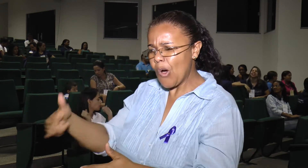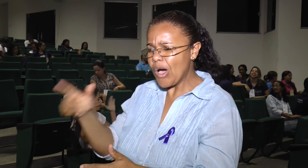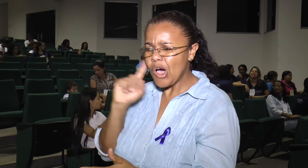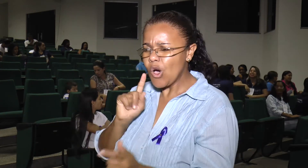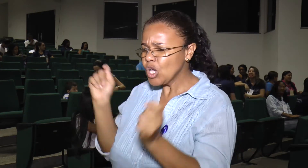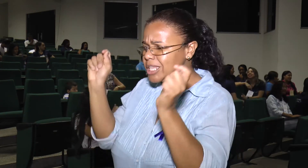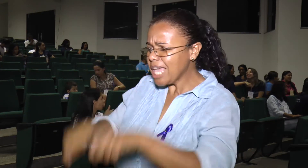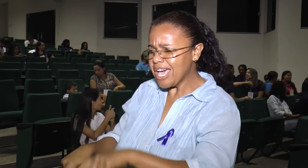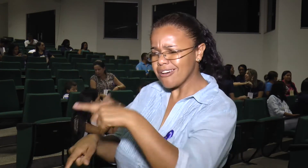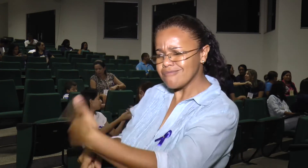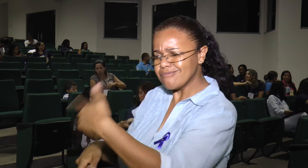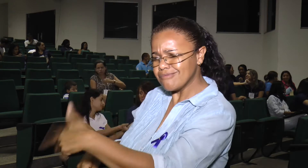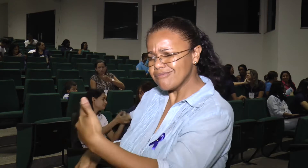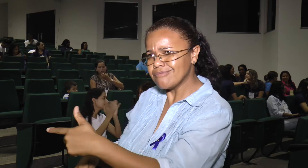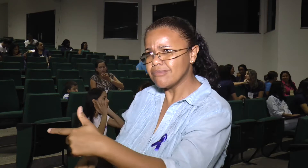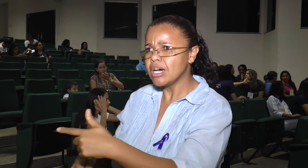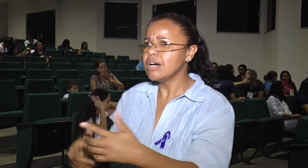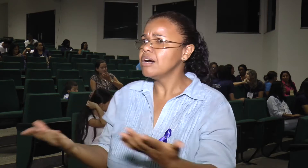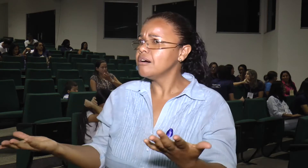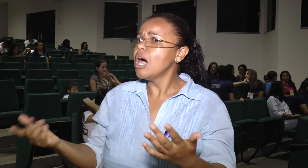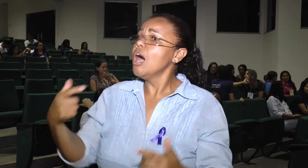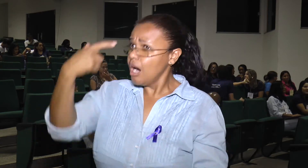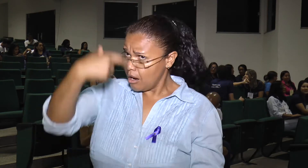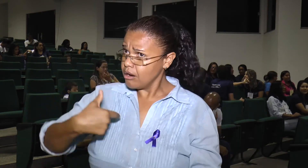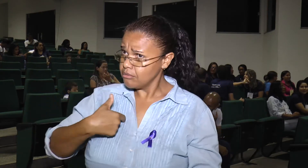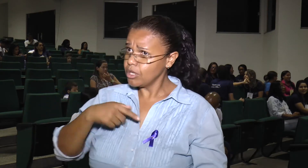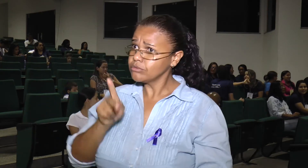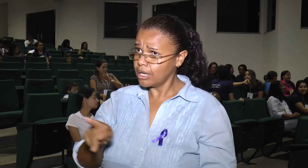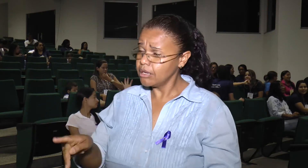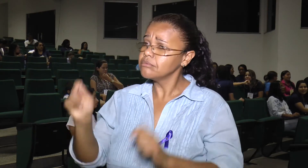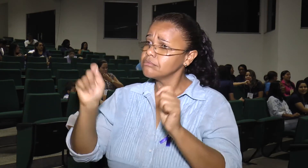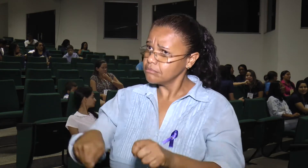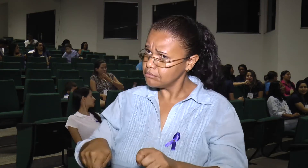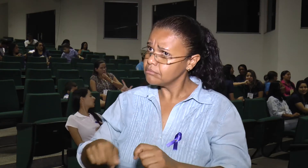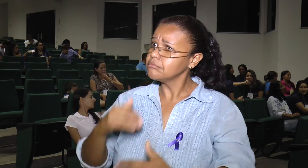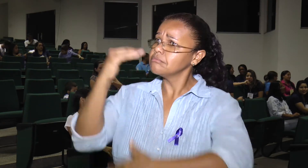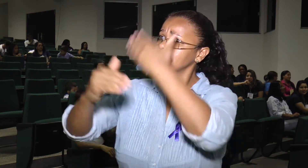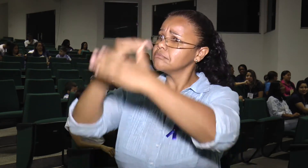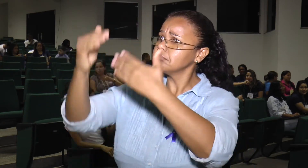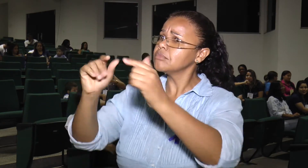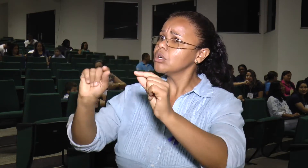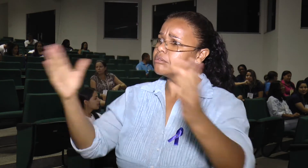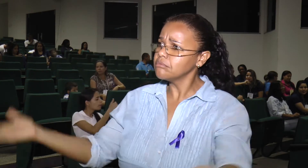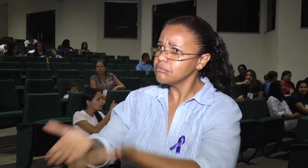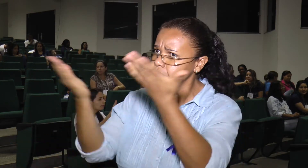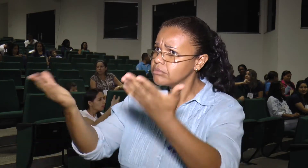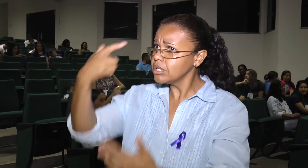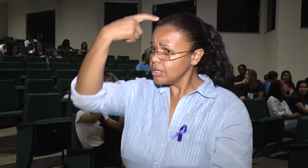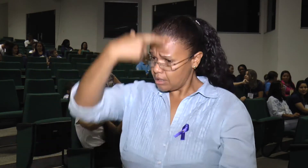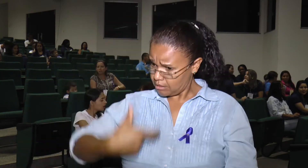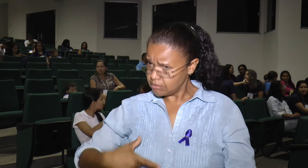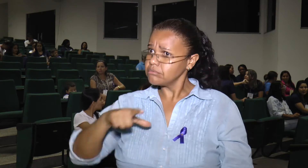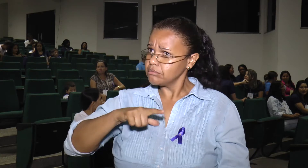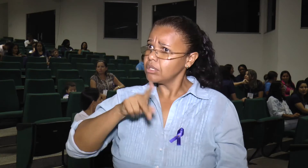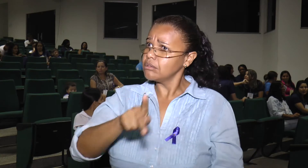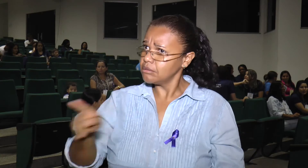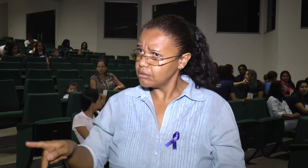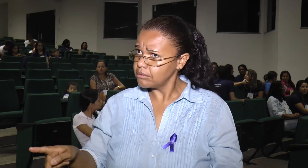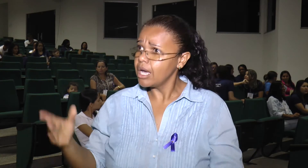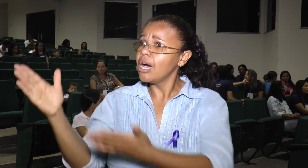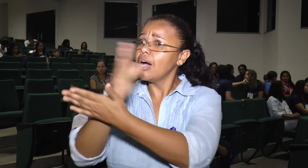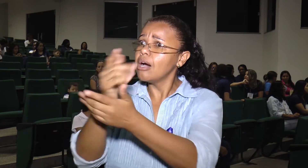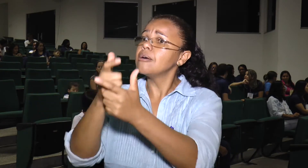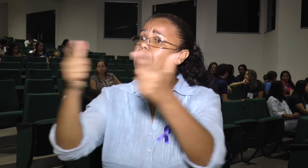A respeito da sua identidade Muitas vezes eles têm um olhar pelos ouvintes Que não tem capacidade Que